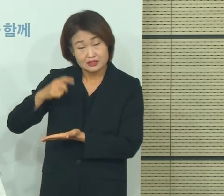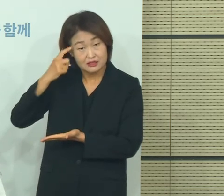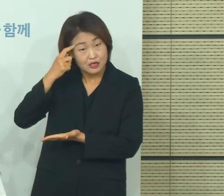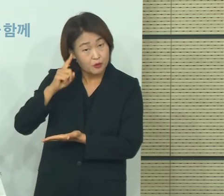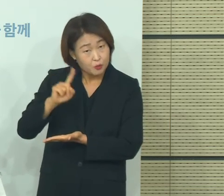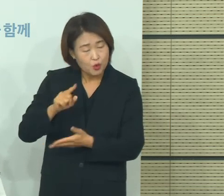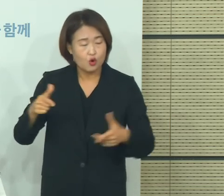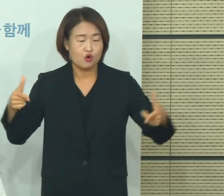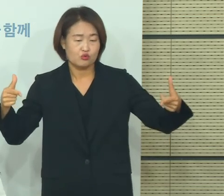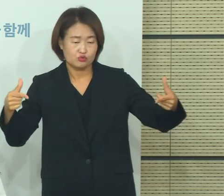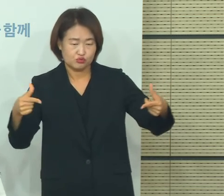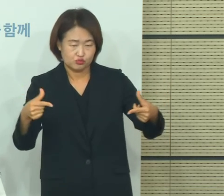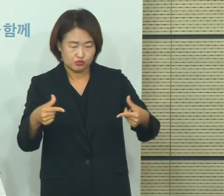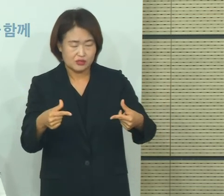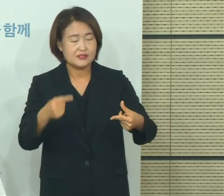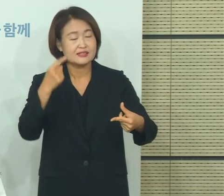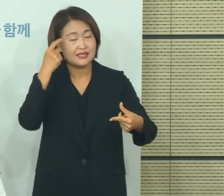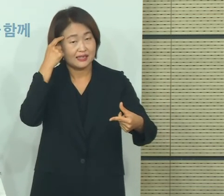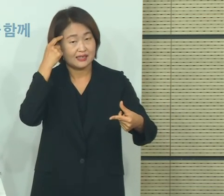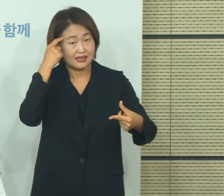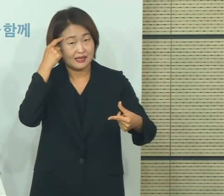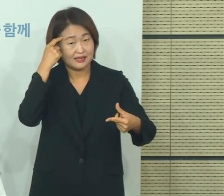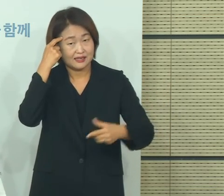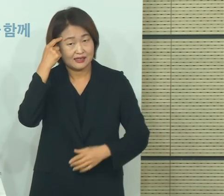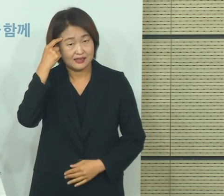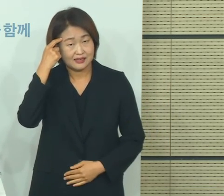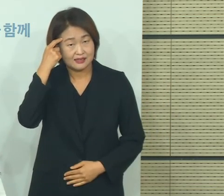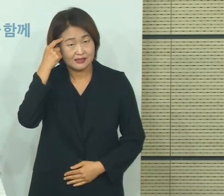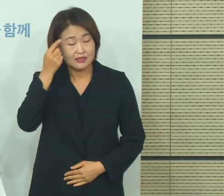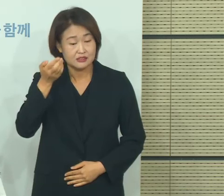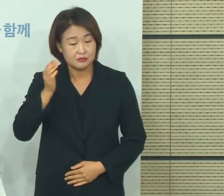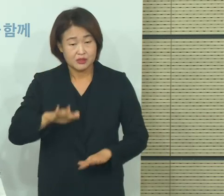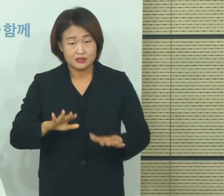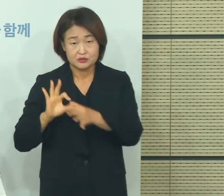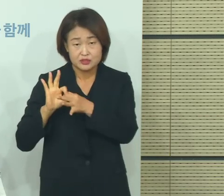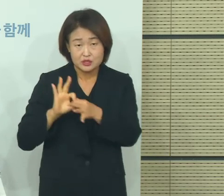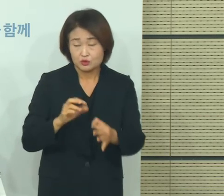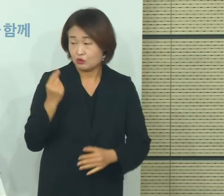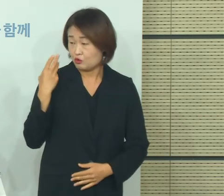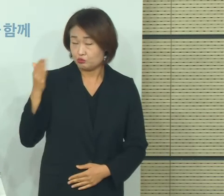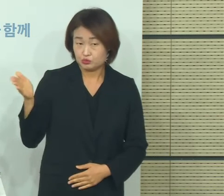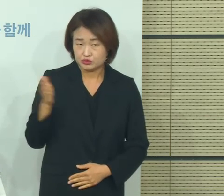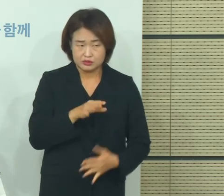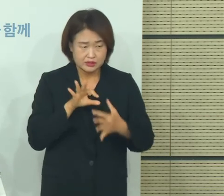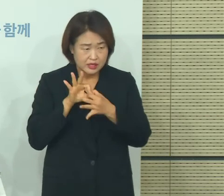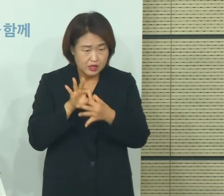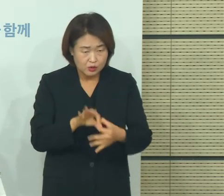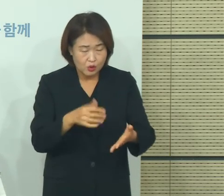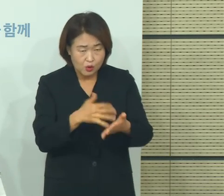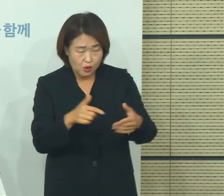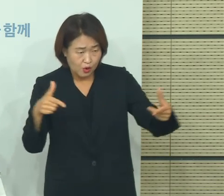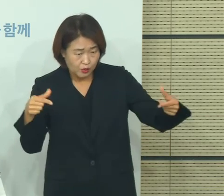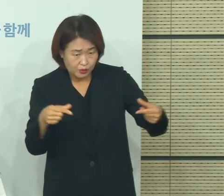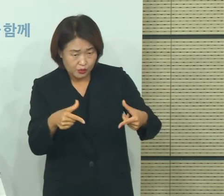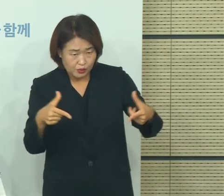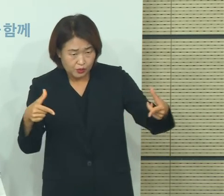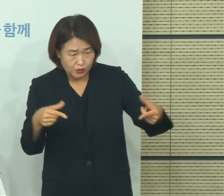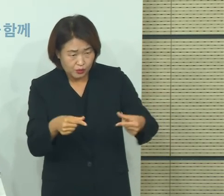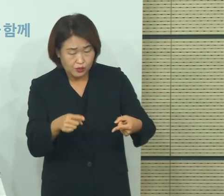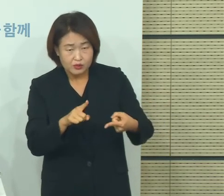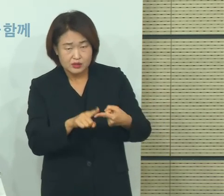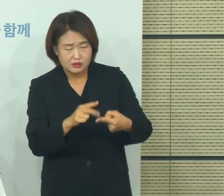최근 며칠 새의 어떤 사항들은 저희도 상당히 예의주시하고 있고 이러한 사항들이 내일 모레